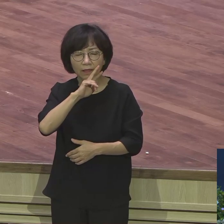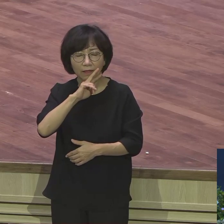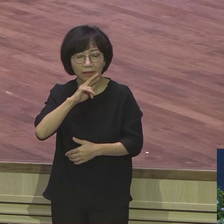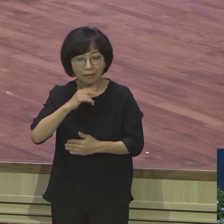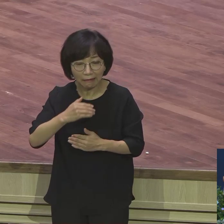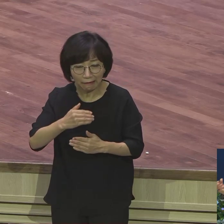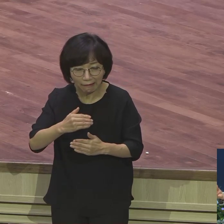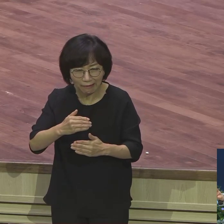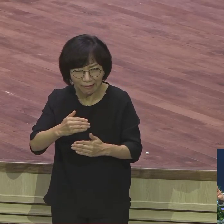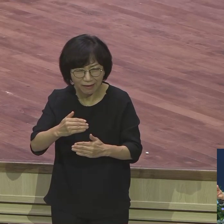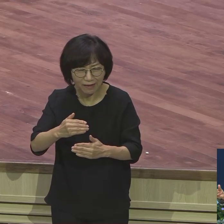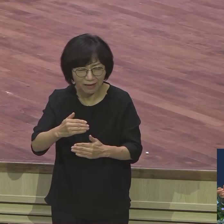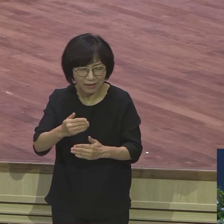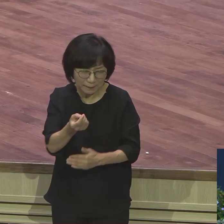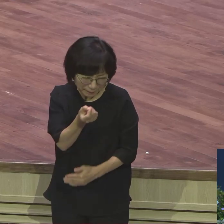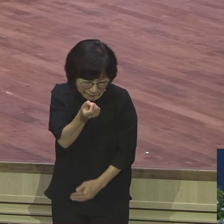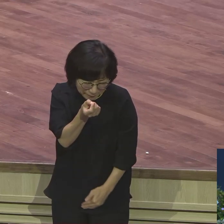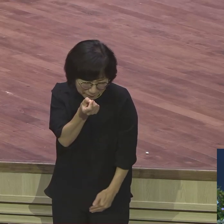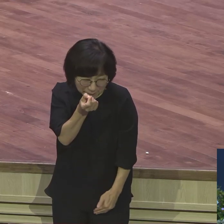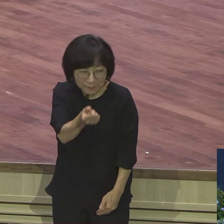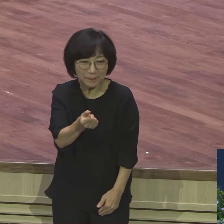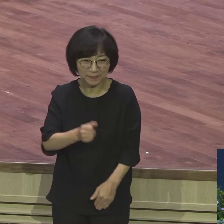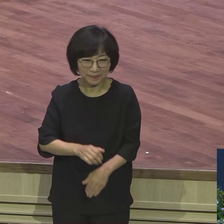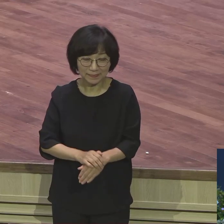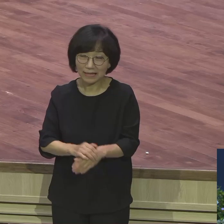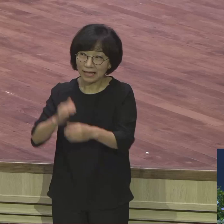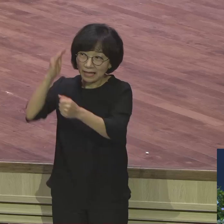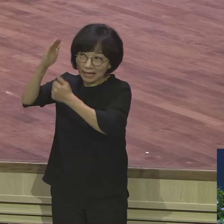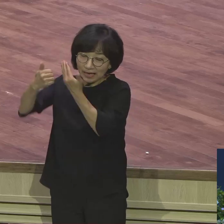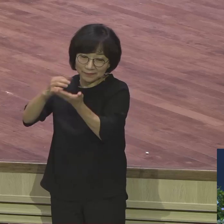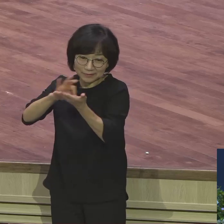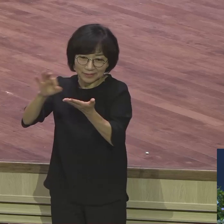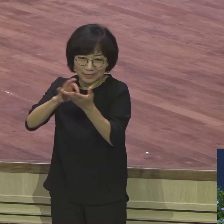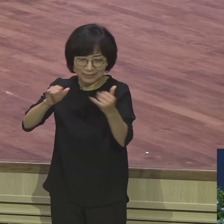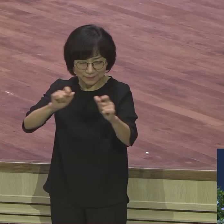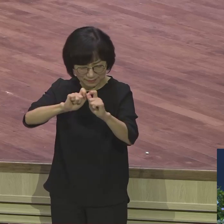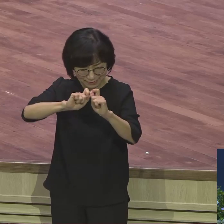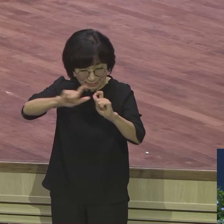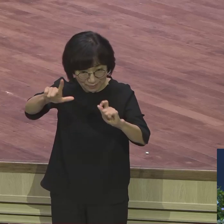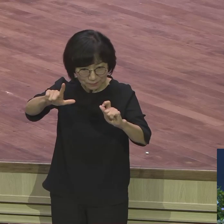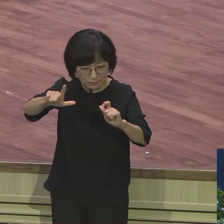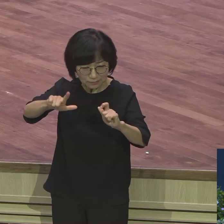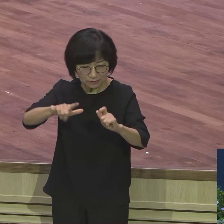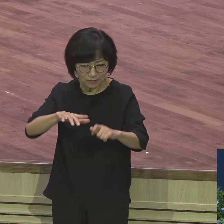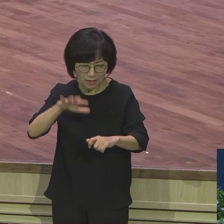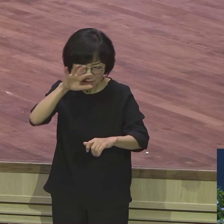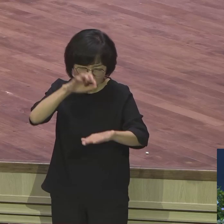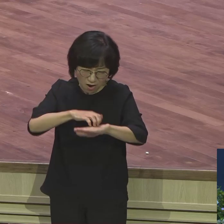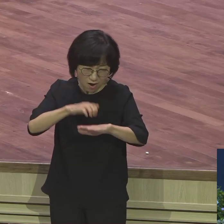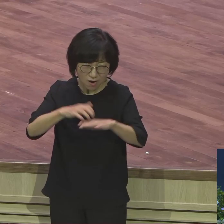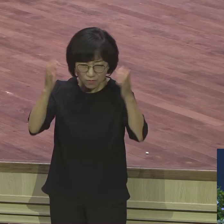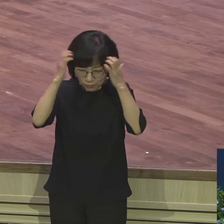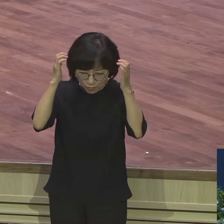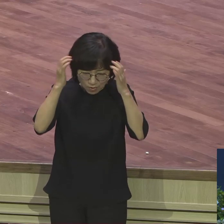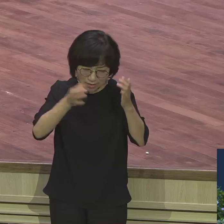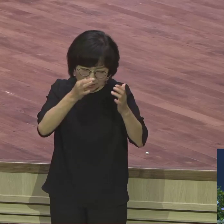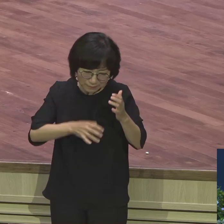승인받는 사람 특징이 있습니다 거의 다 연단을 봤습니다 연단을 요셉처럼 집안에서 어릴 때보다